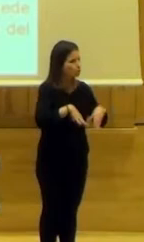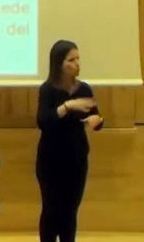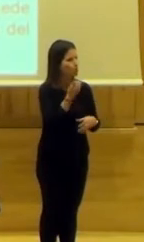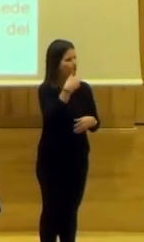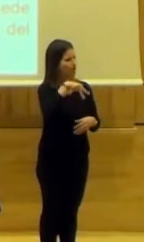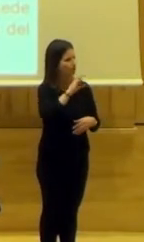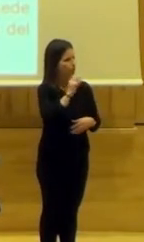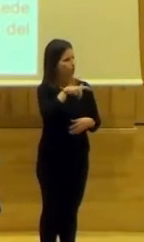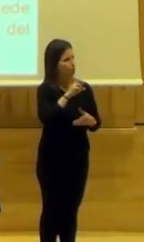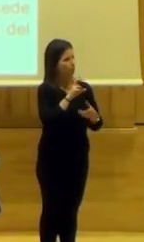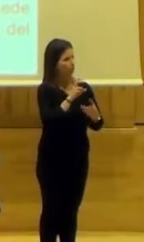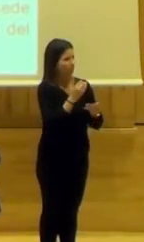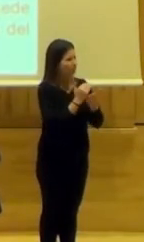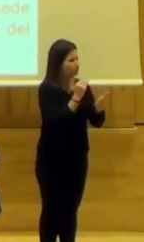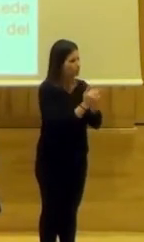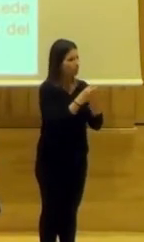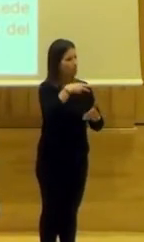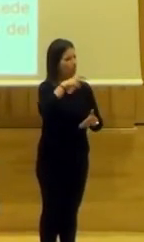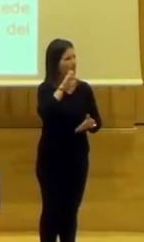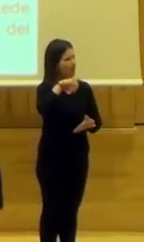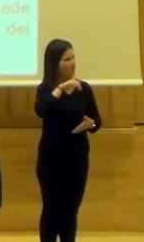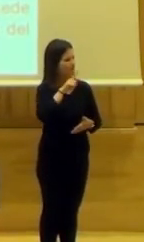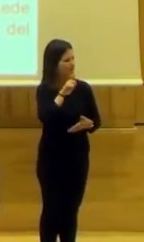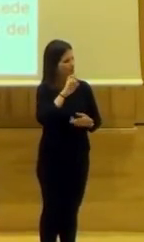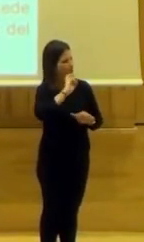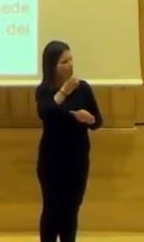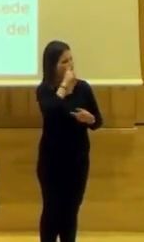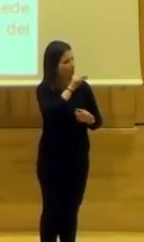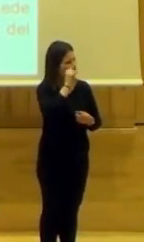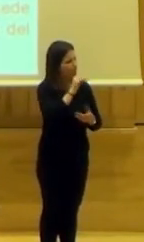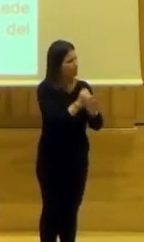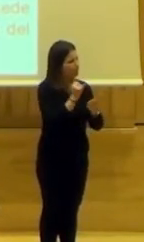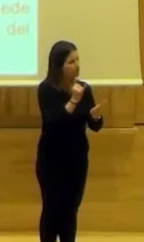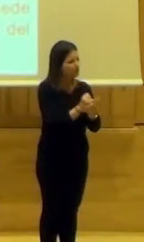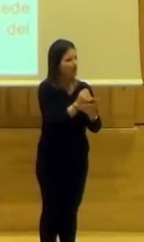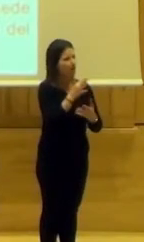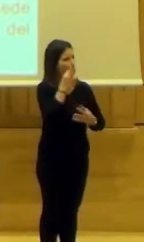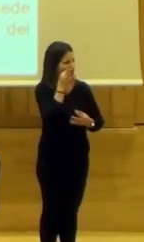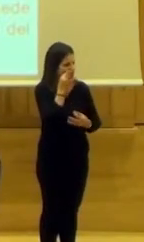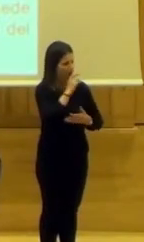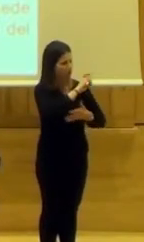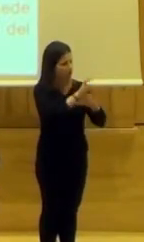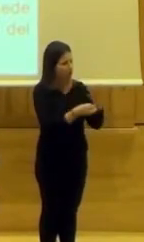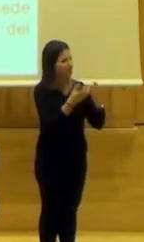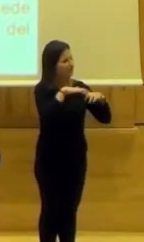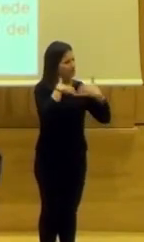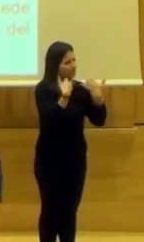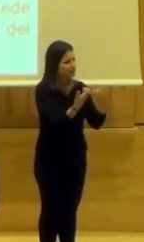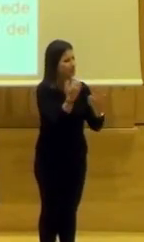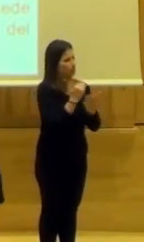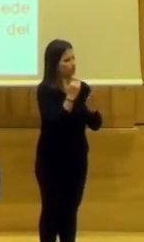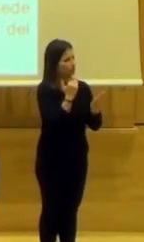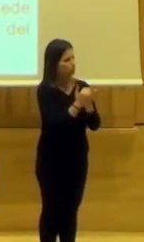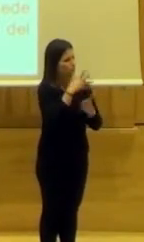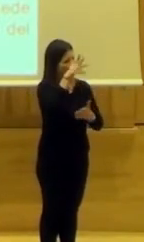Domingo Artí, de estudios semíticos, Emilio García Rómez, otros de ciencias experimentales, además de estadounidenses, el seminario de estudios latinoamericanos,